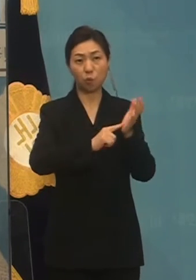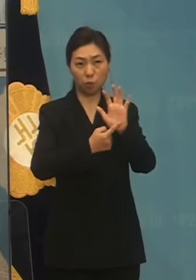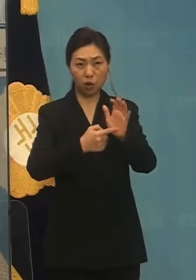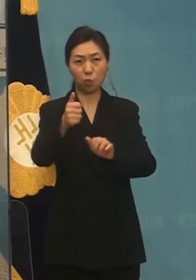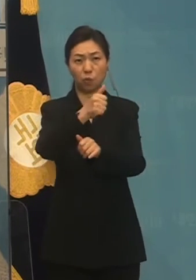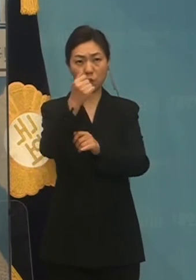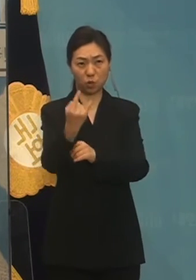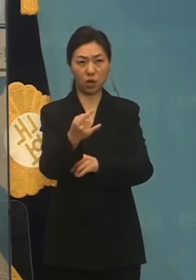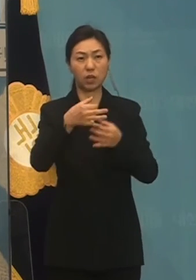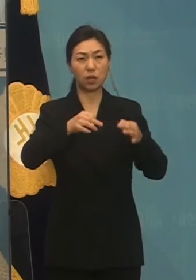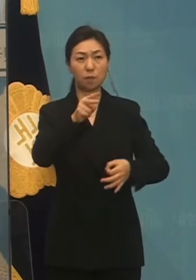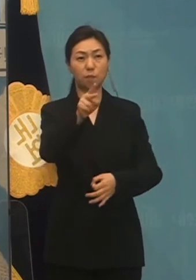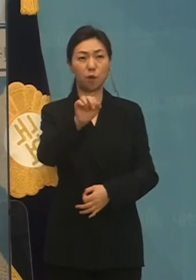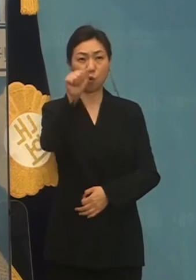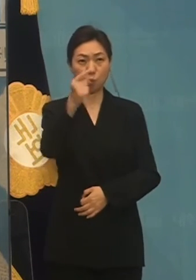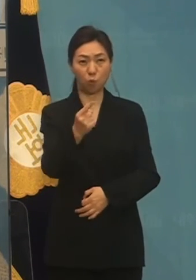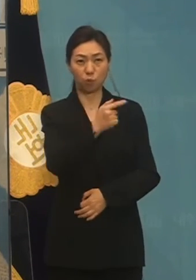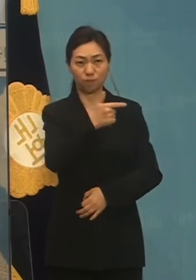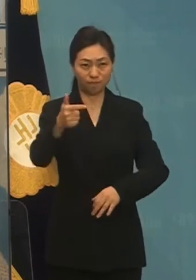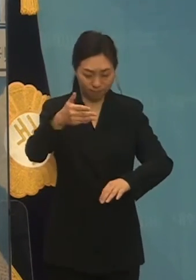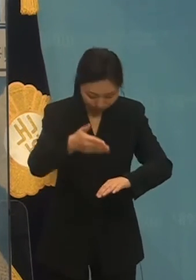김경호 감사합니다.